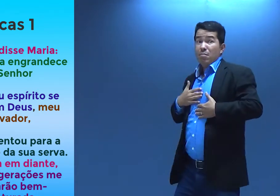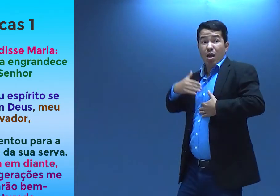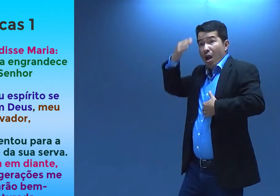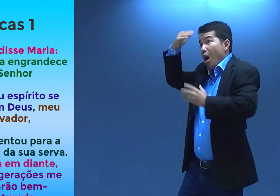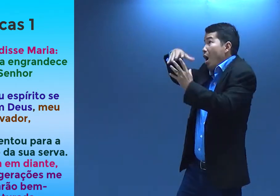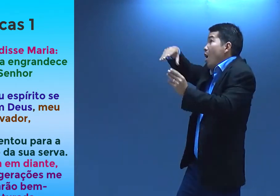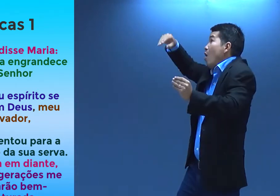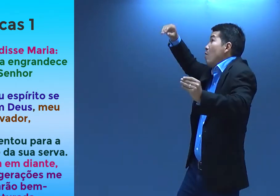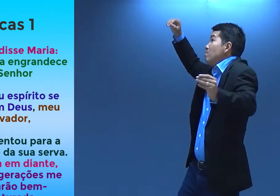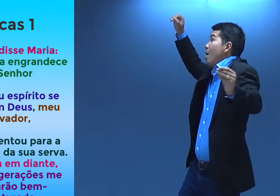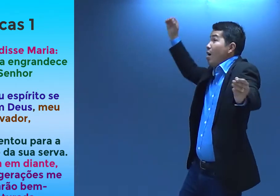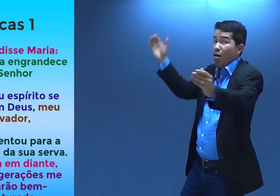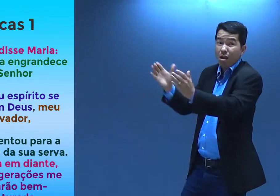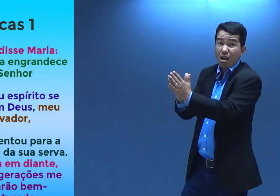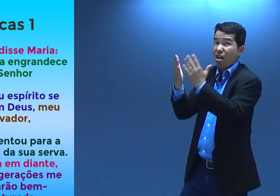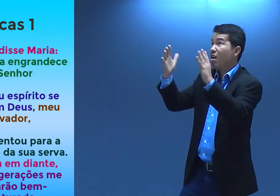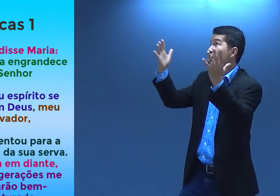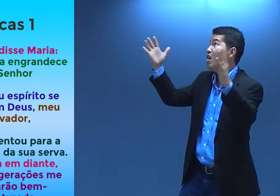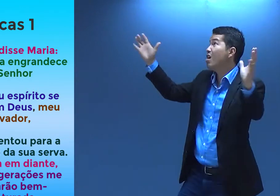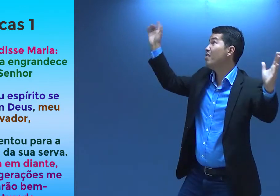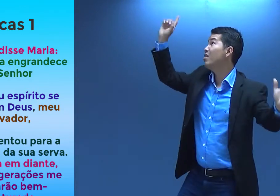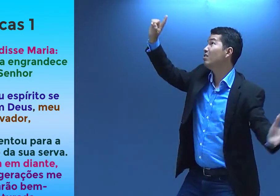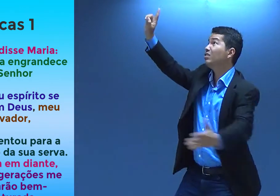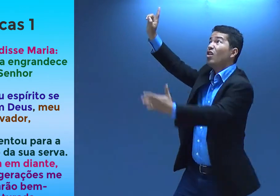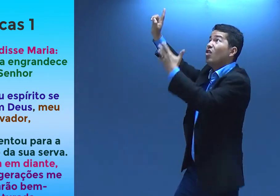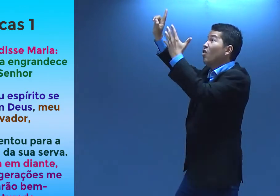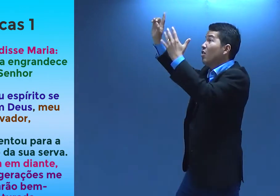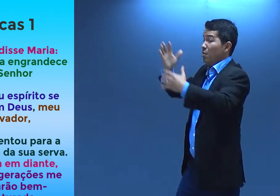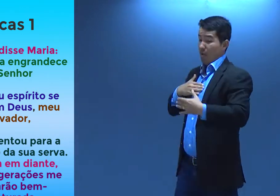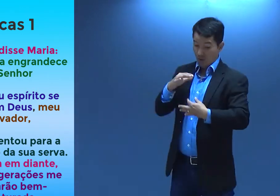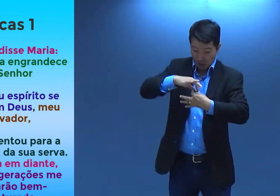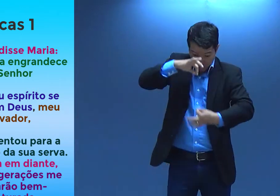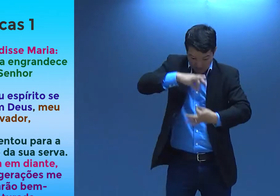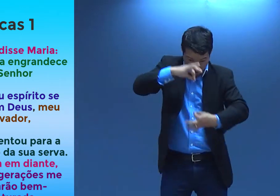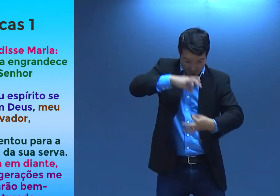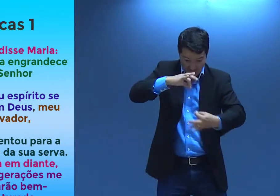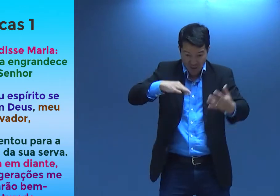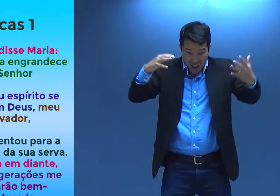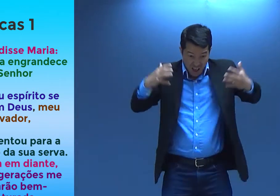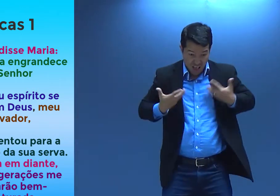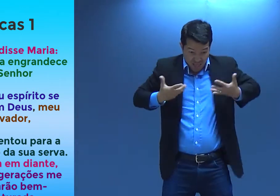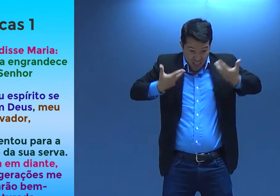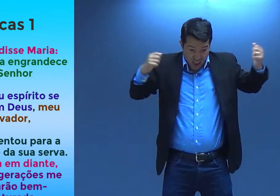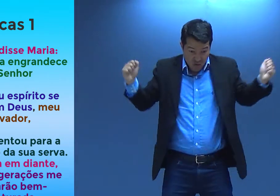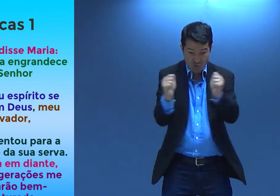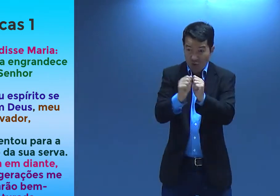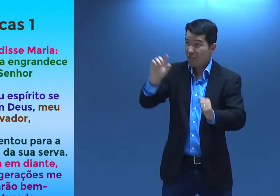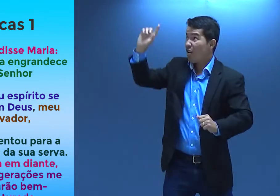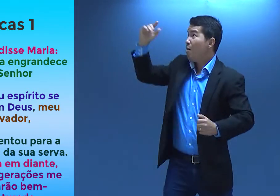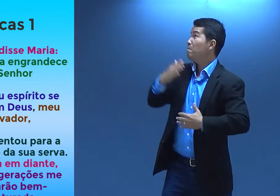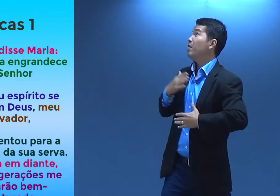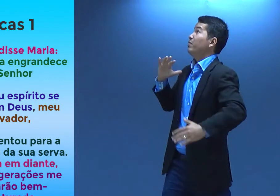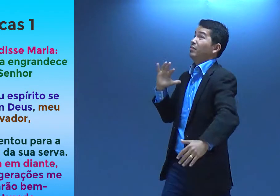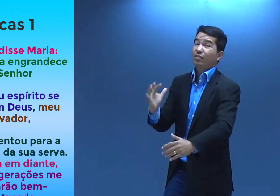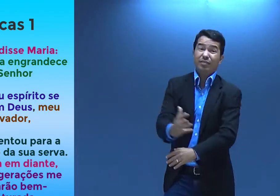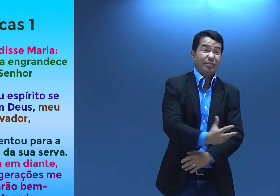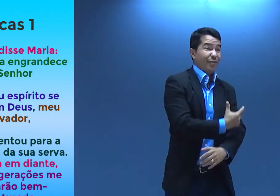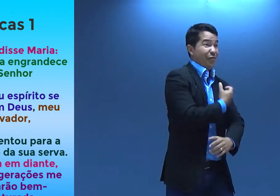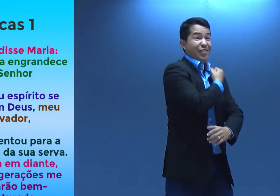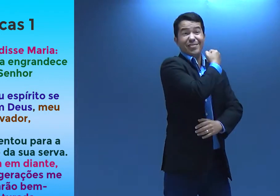com ela. Nossa, a minha alma, ela te engrandece, Deus. O meu espírito, ele está feliz junto com você, que